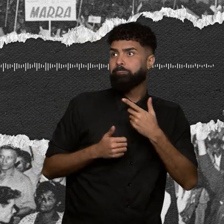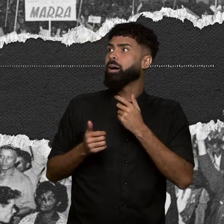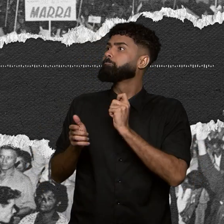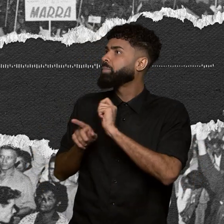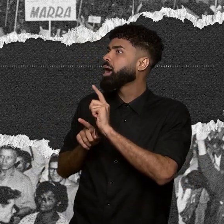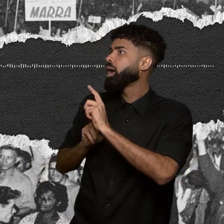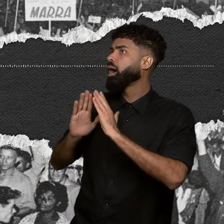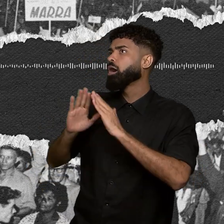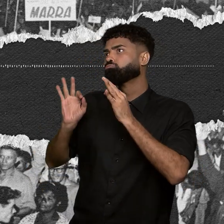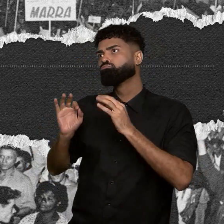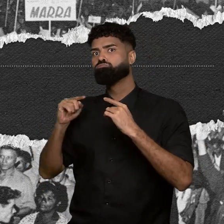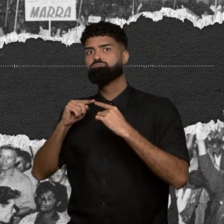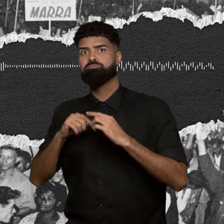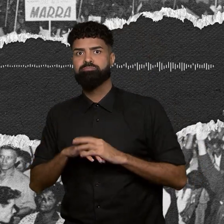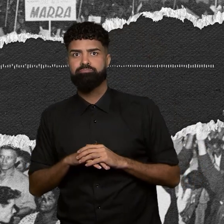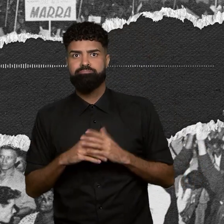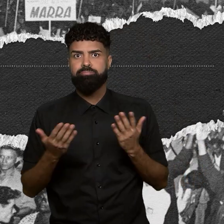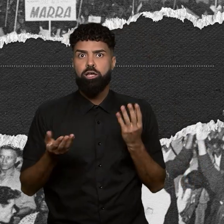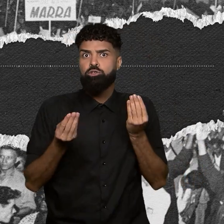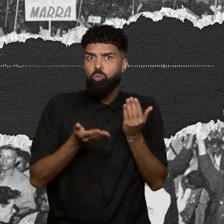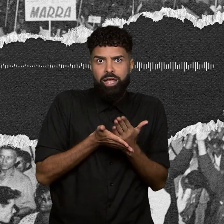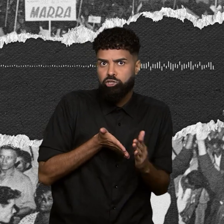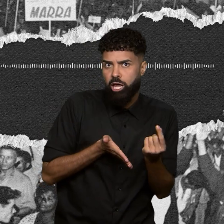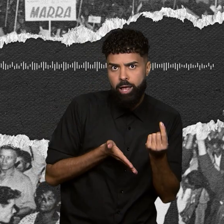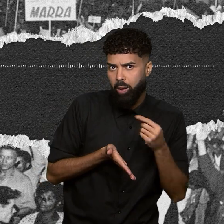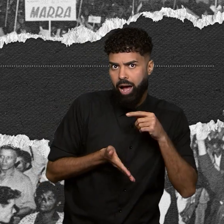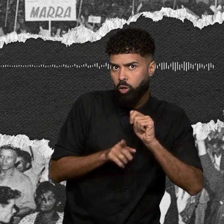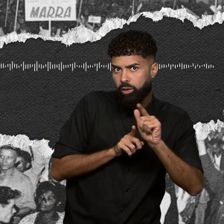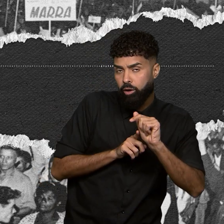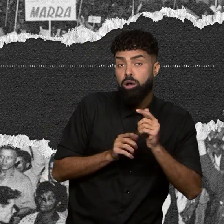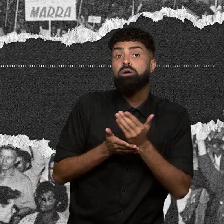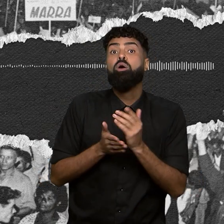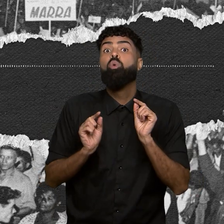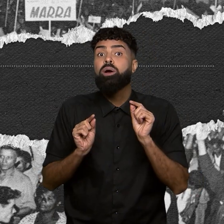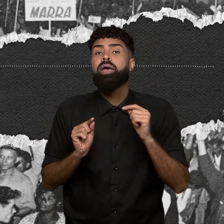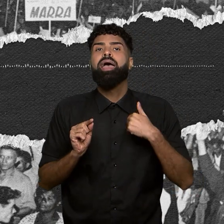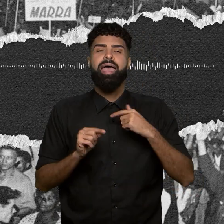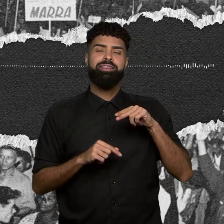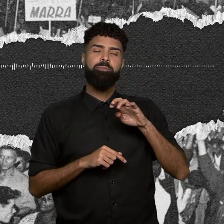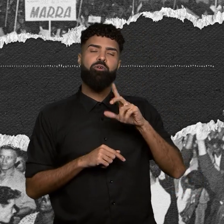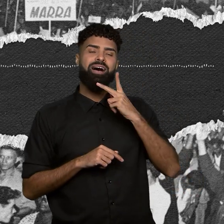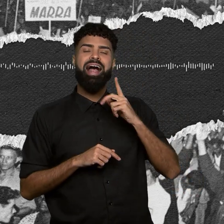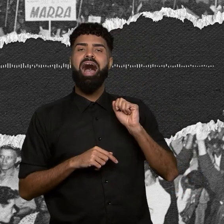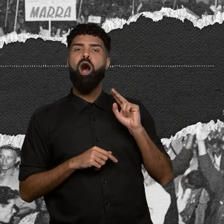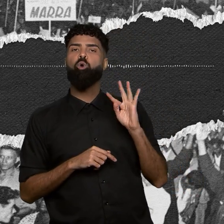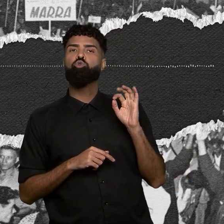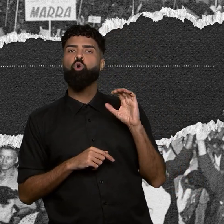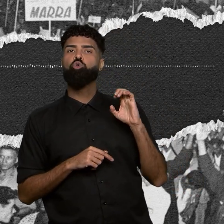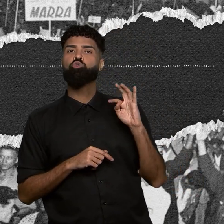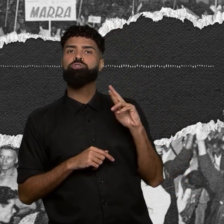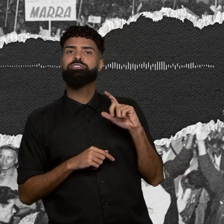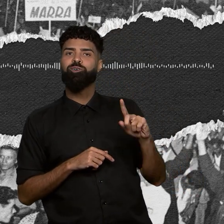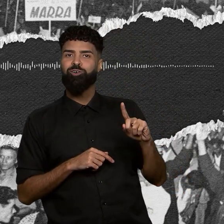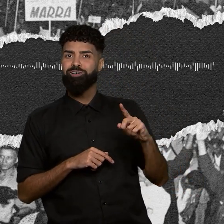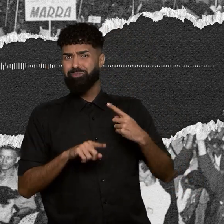há dinheiro para o aluguel, o que resta? O que Nabil chama de autoconstrução. Um processo de enorme sacrifício do trabalhador.